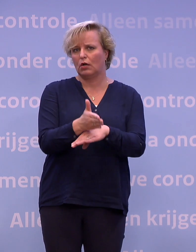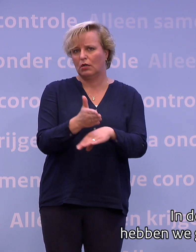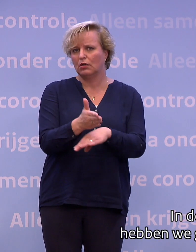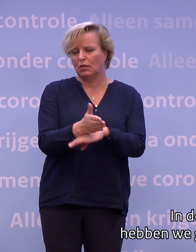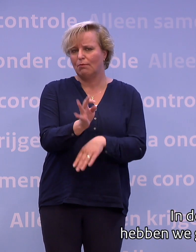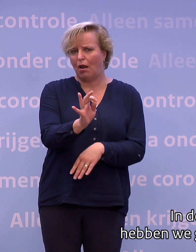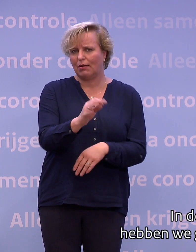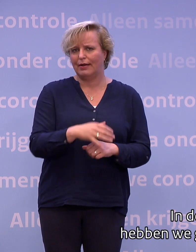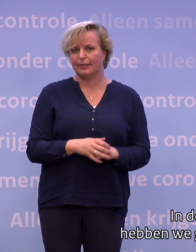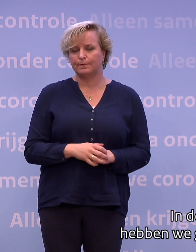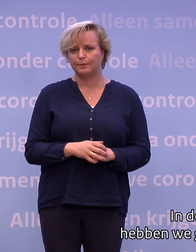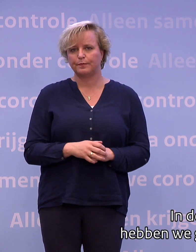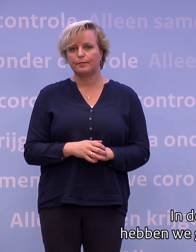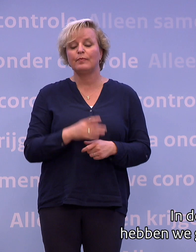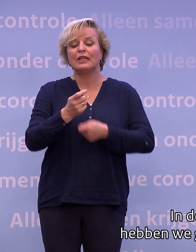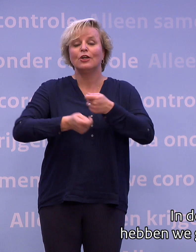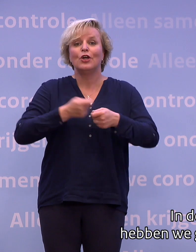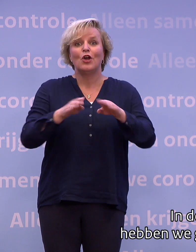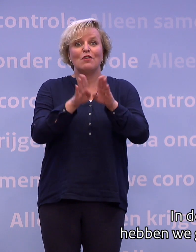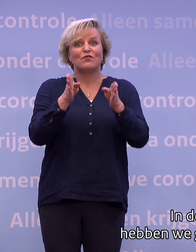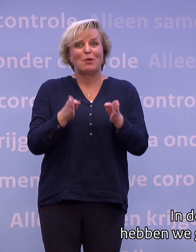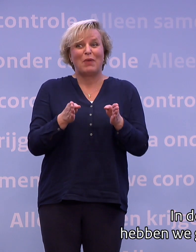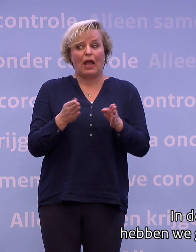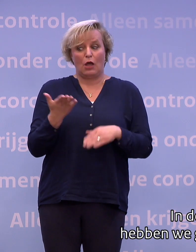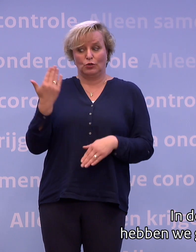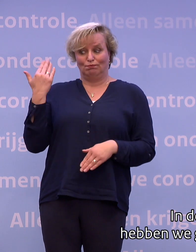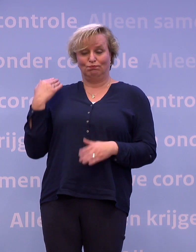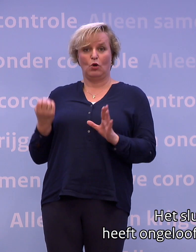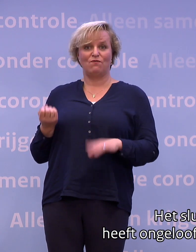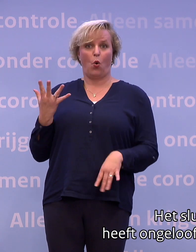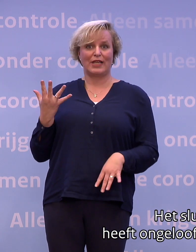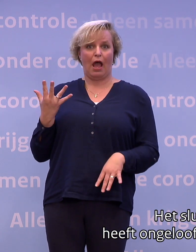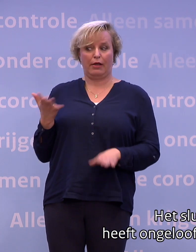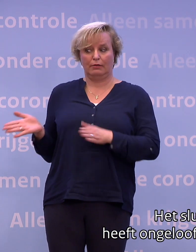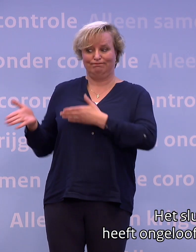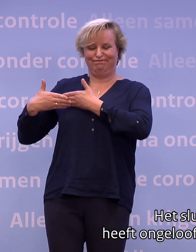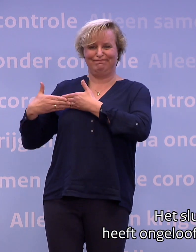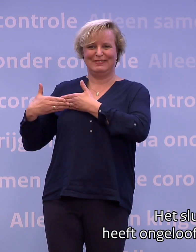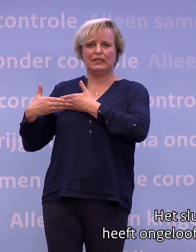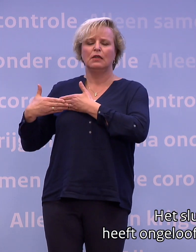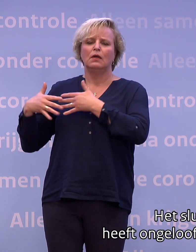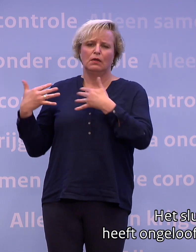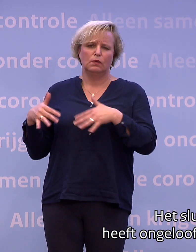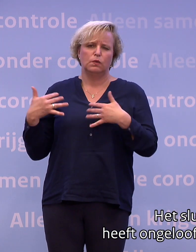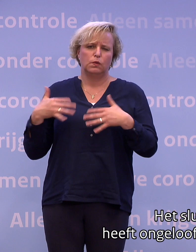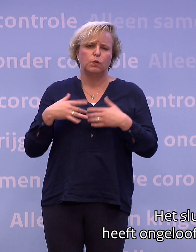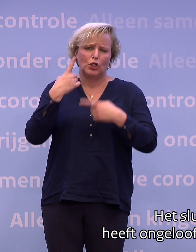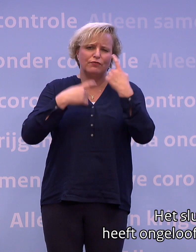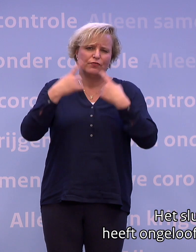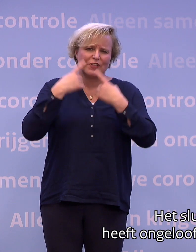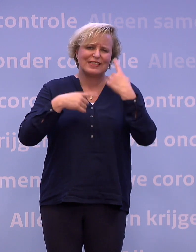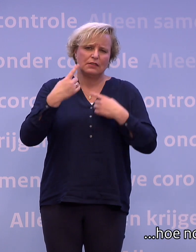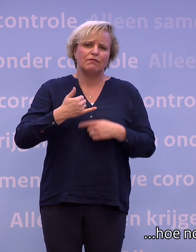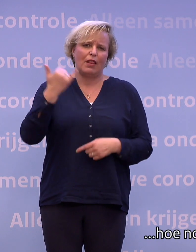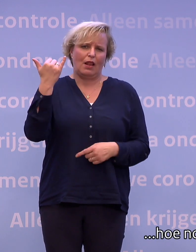In de verpleeghuizen hebben we geleerd van het voorjaar. Het sluiten van die huizen heeft ongelooflijk veel verdriet gebracht.